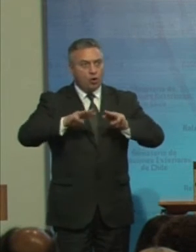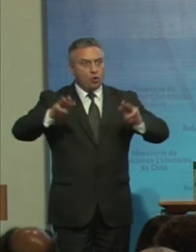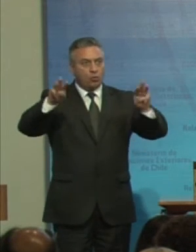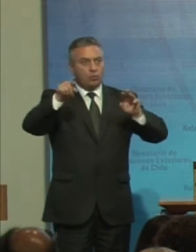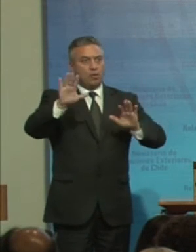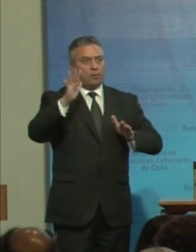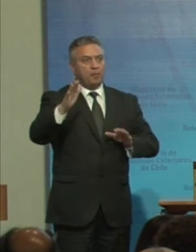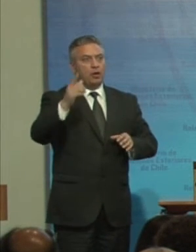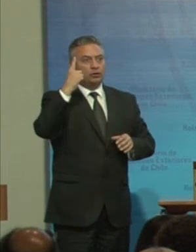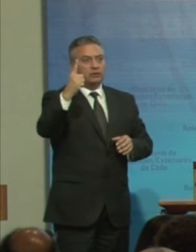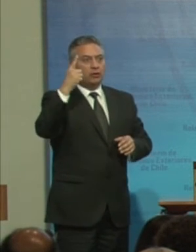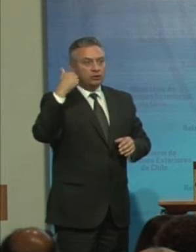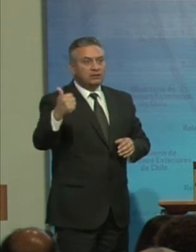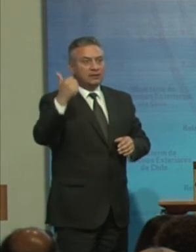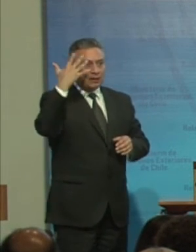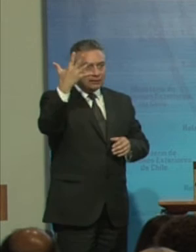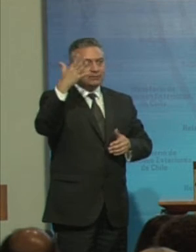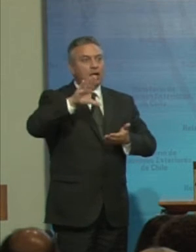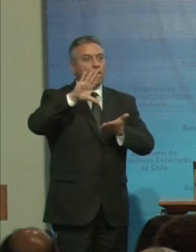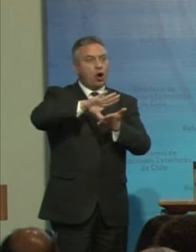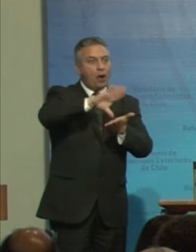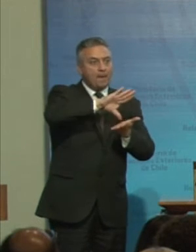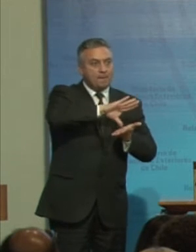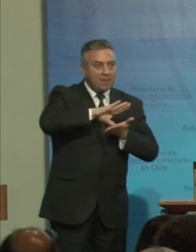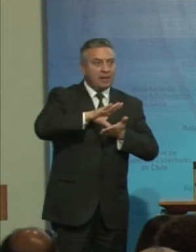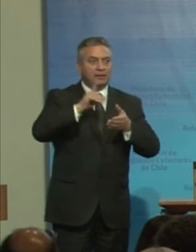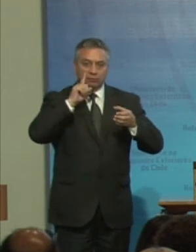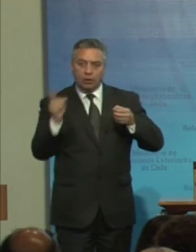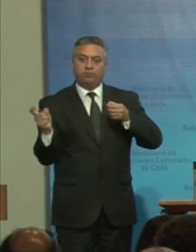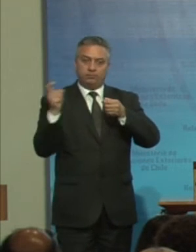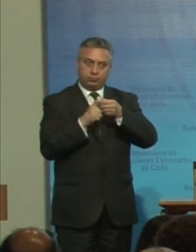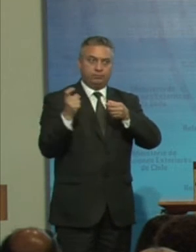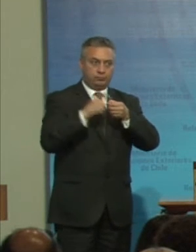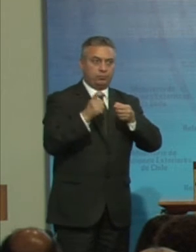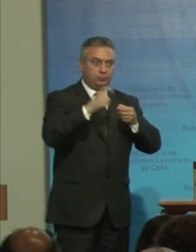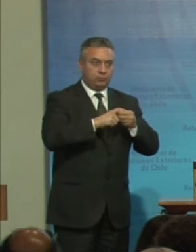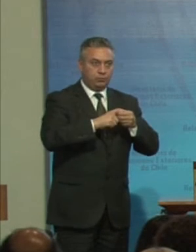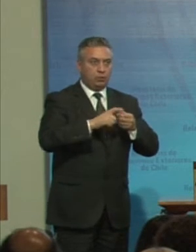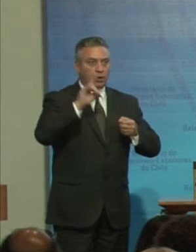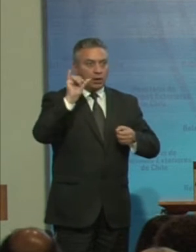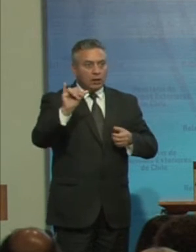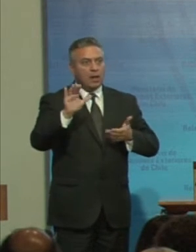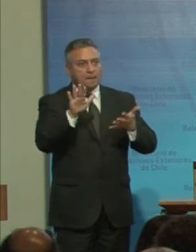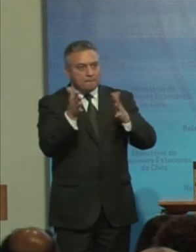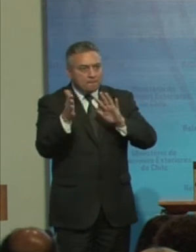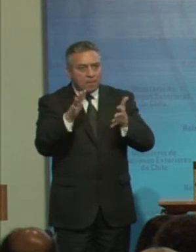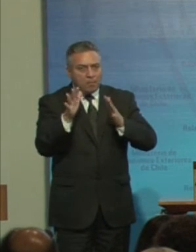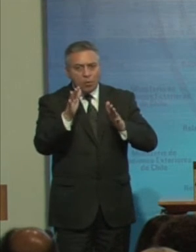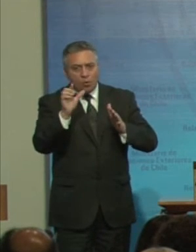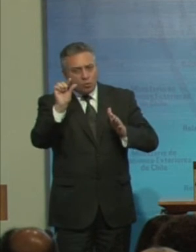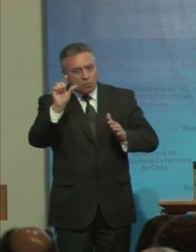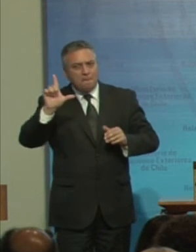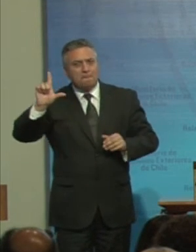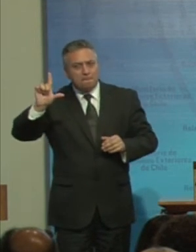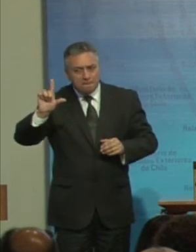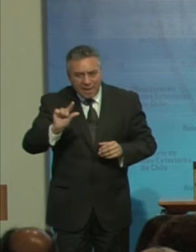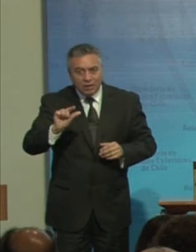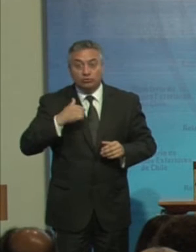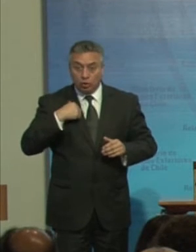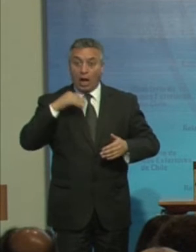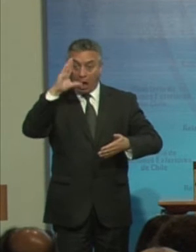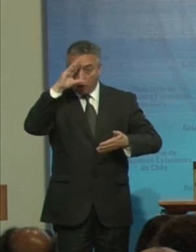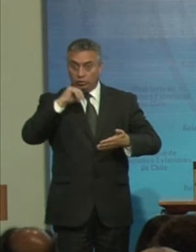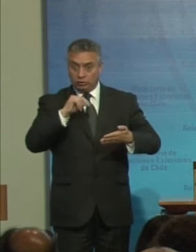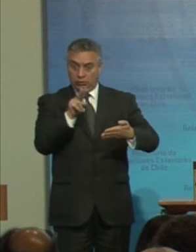165 países Que la han Suscrito Y unos Pocos menos Hasta donde Leí